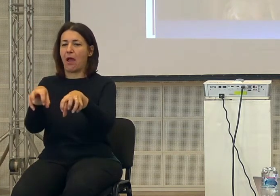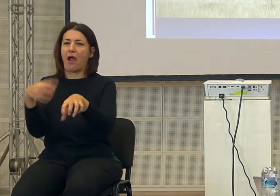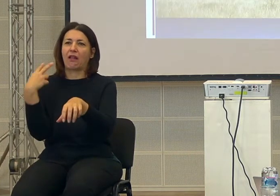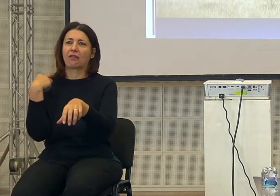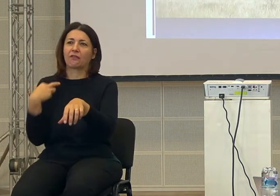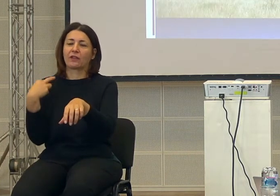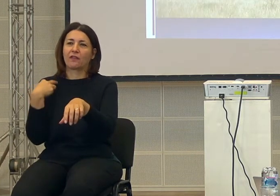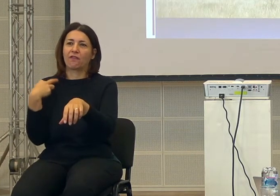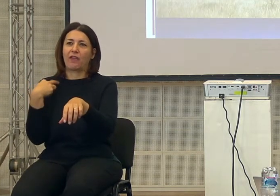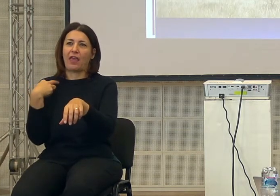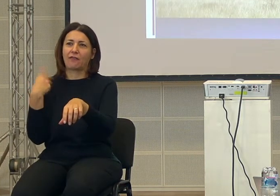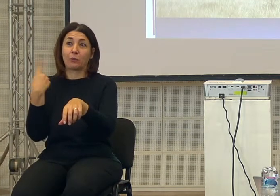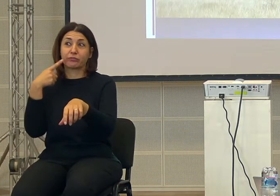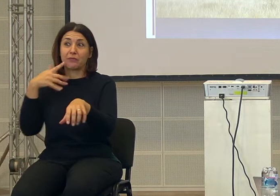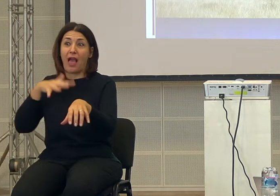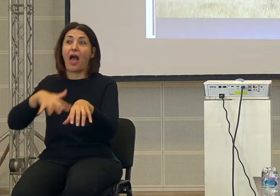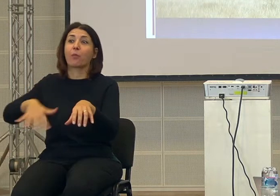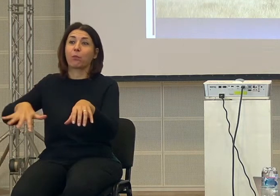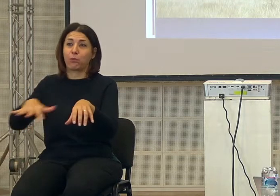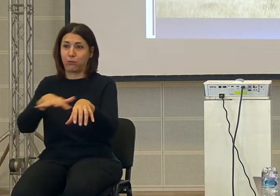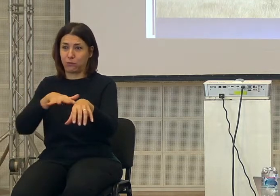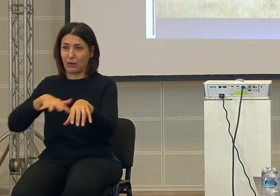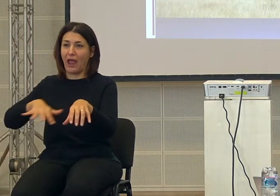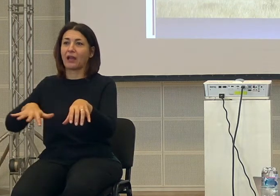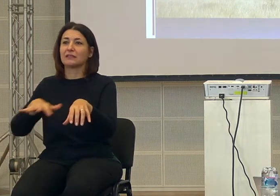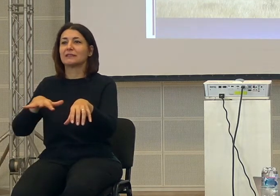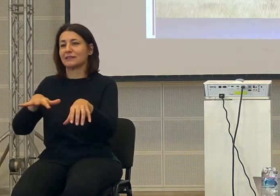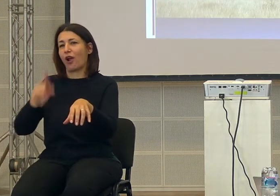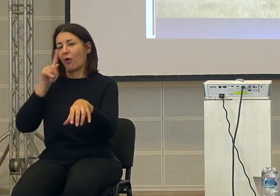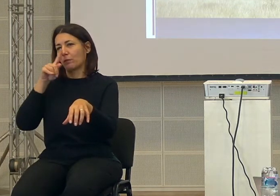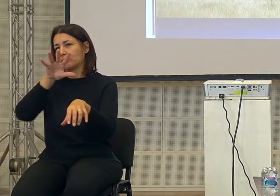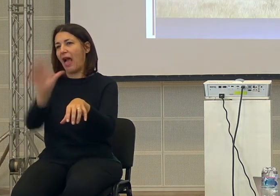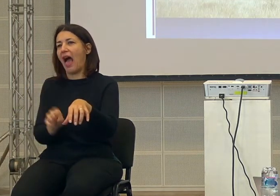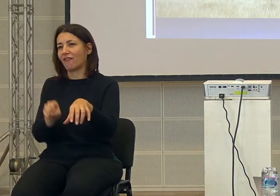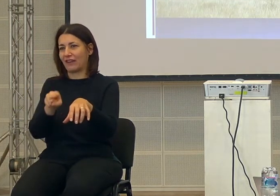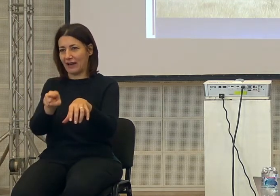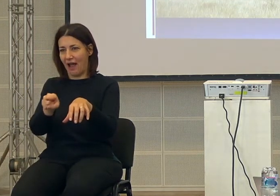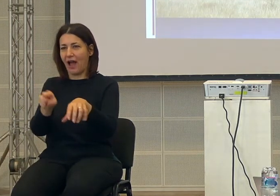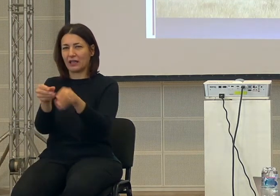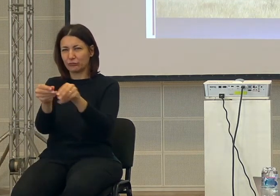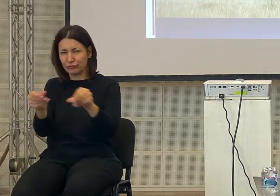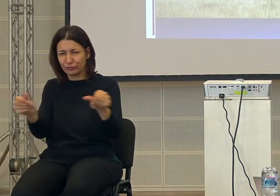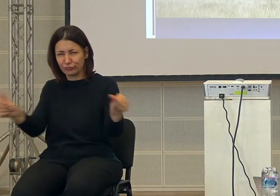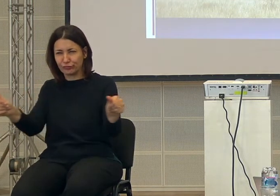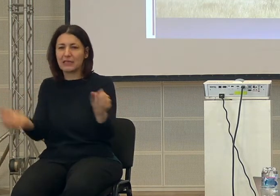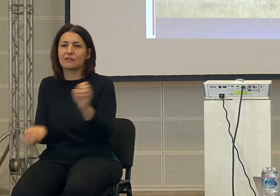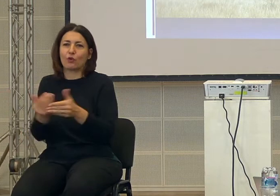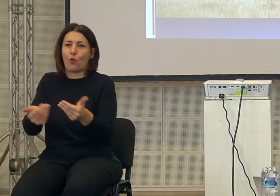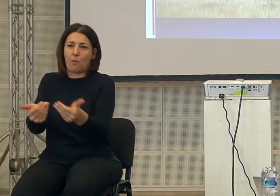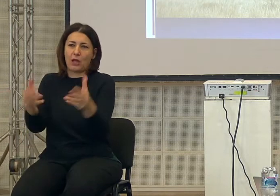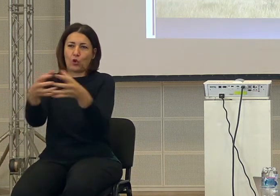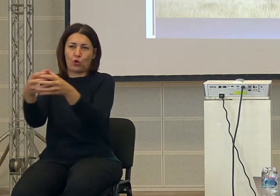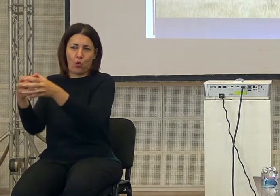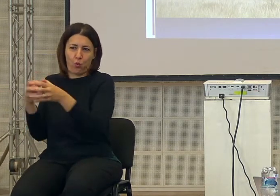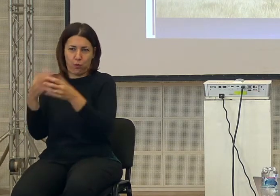in questo ambiente. Questo è l'ambiente, la savana africana dove si è sviluppata la nostra specie.